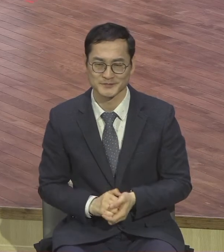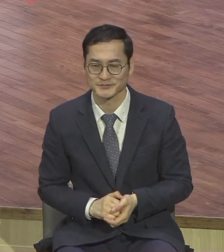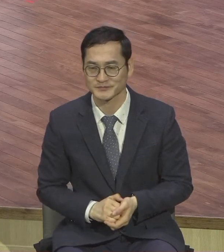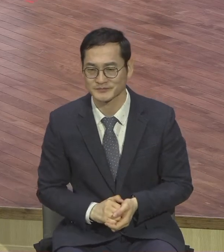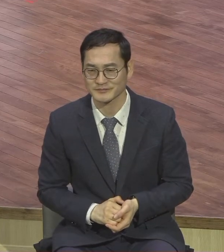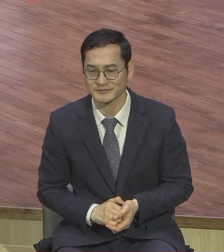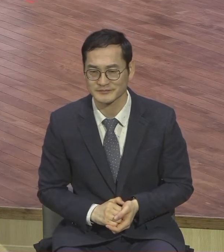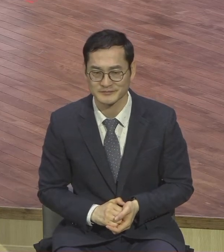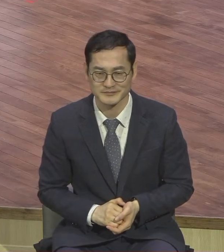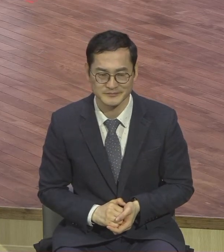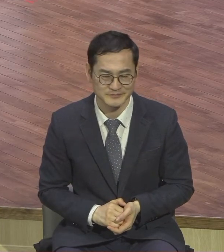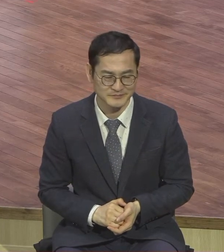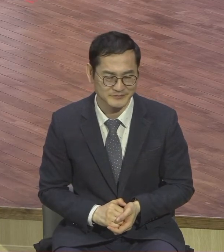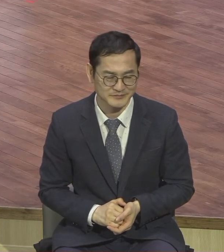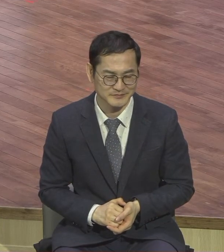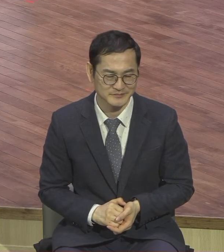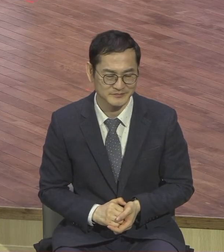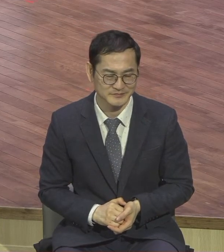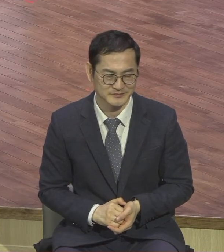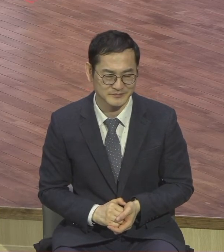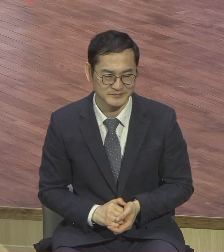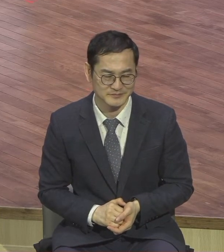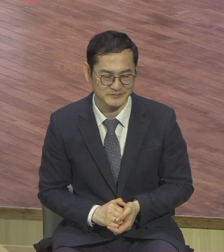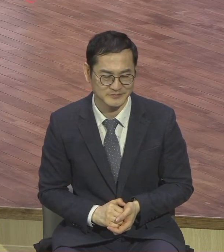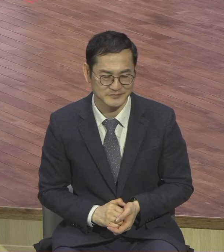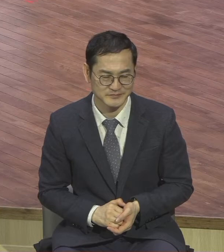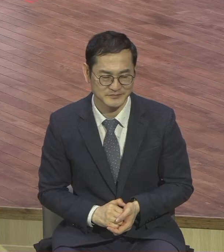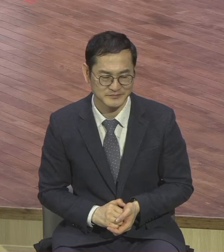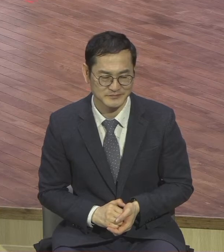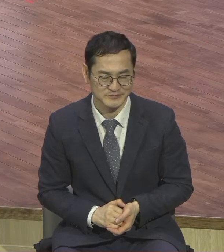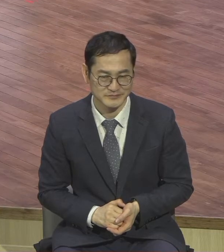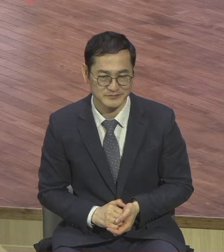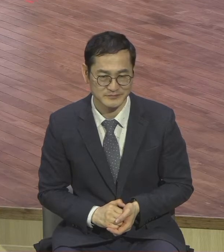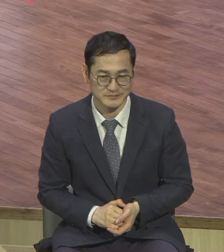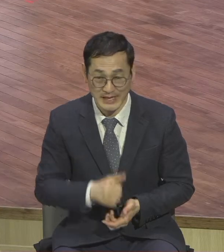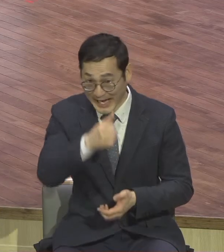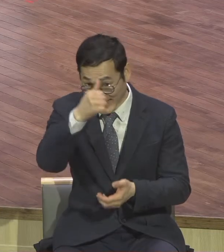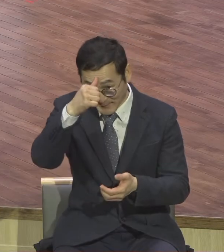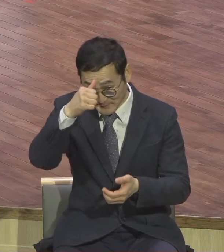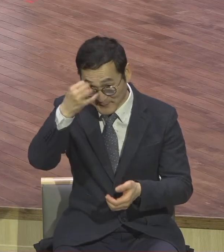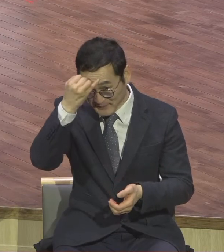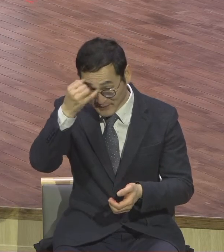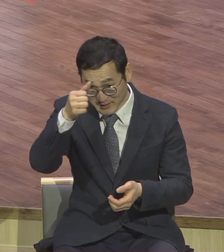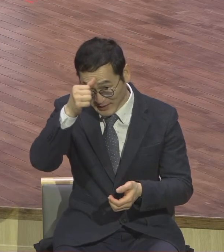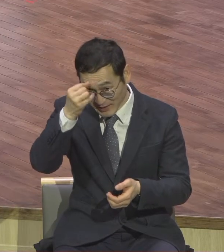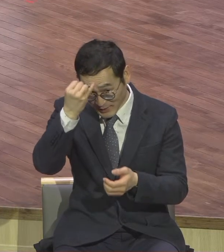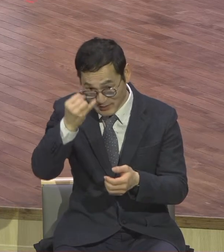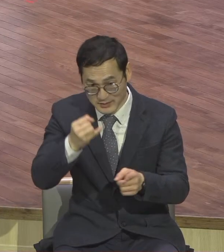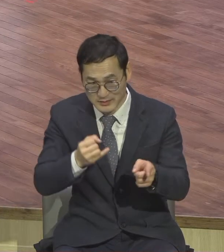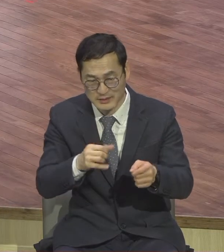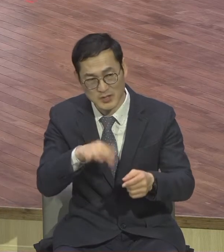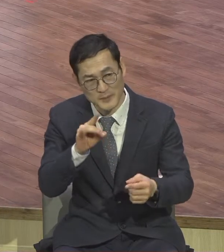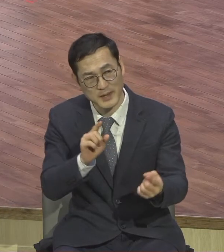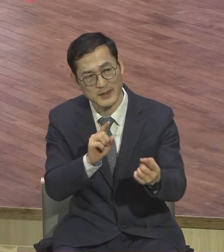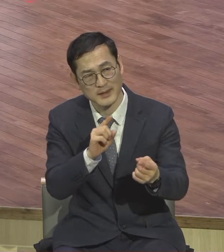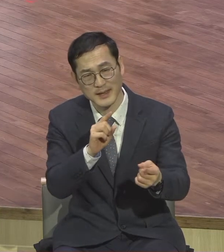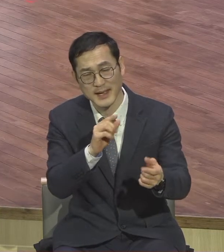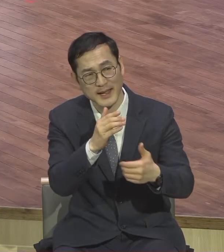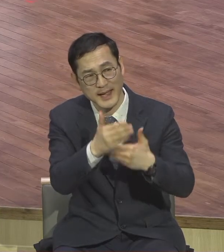찾아온 것이 뭐요 하나님과의 관계 단절입니다 끝 하나님과 그렇게 좋은 관계가